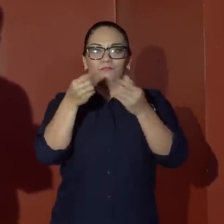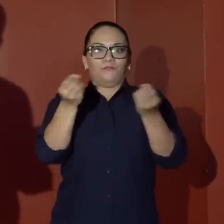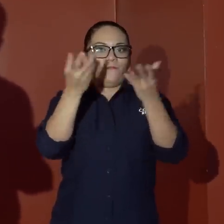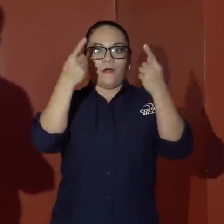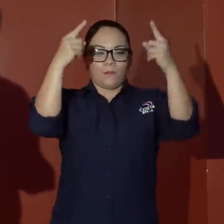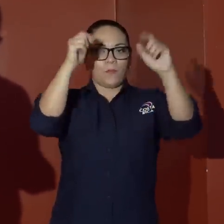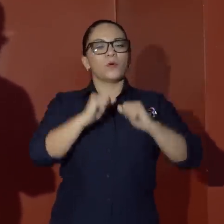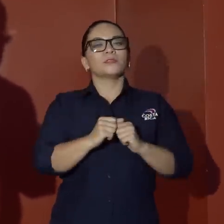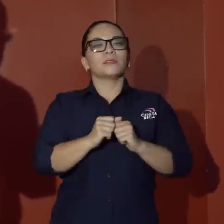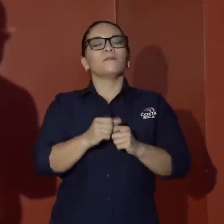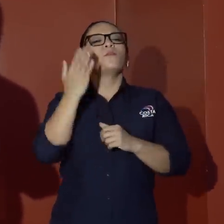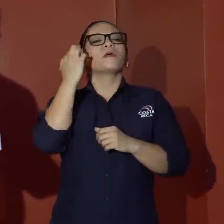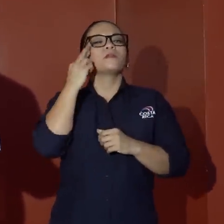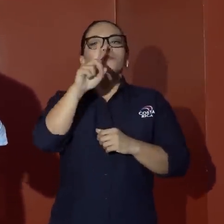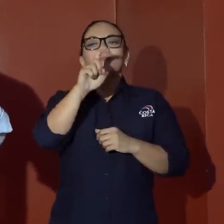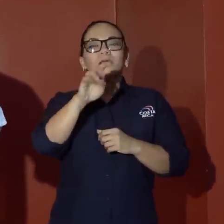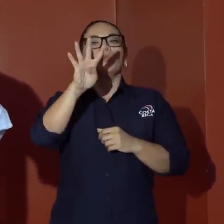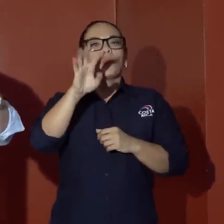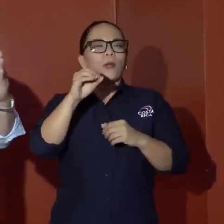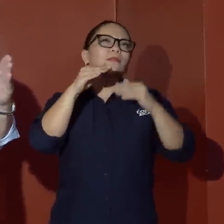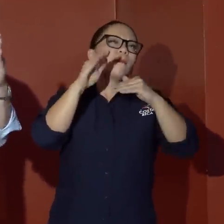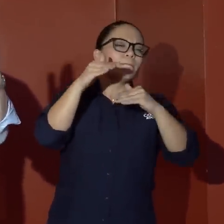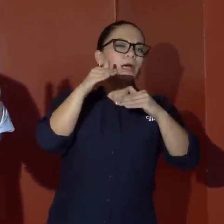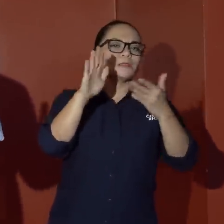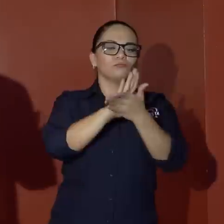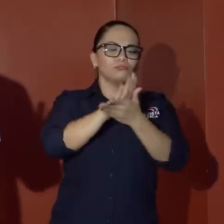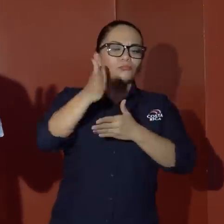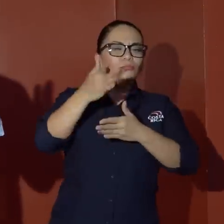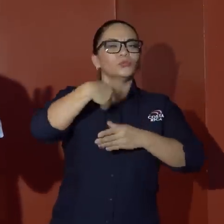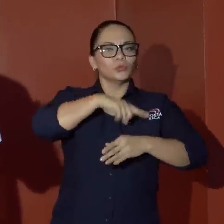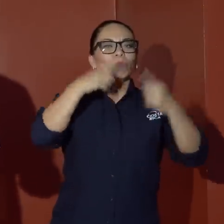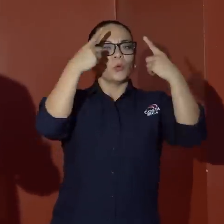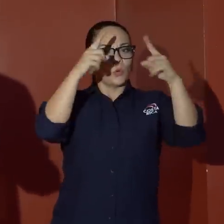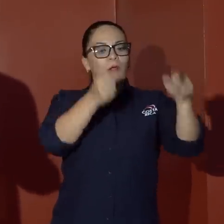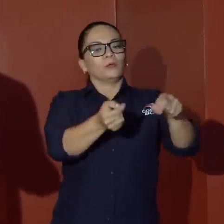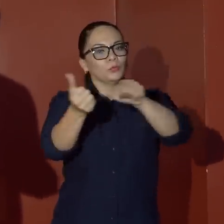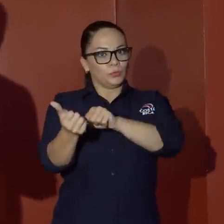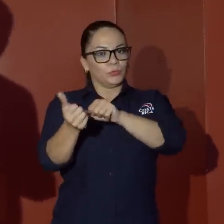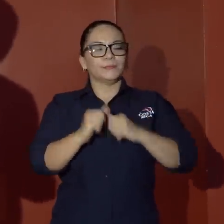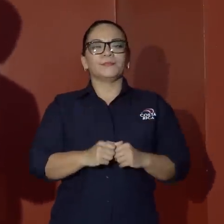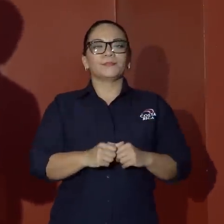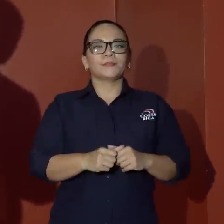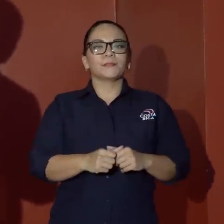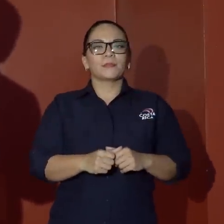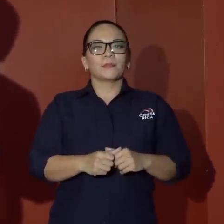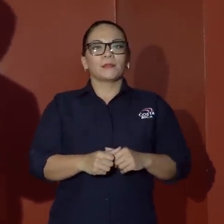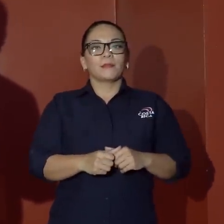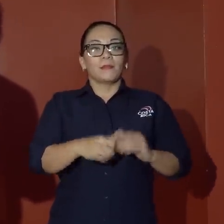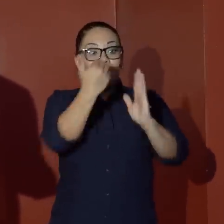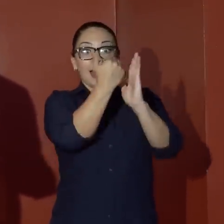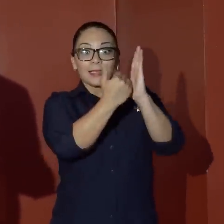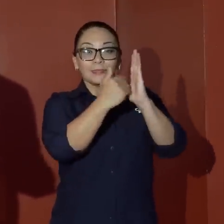Por los ciento cuarenta y pico cuellos de botella que hemos logrado remover. Quedamos cuartos en el mundo,